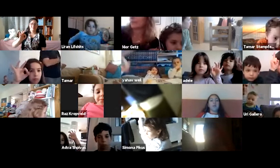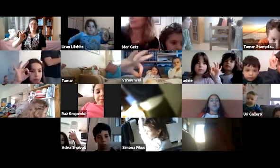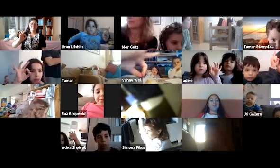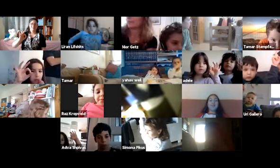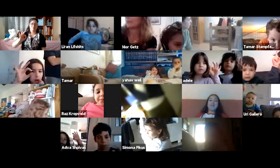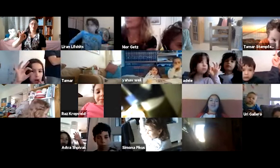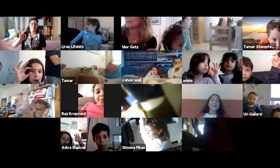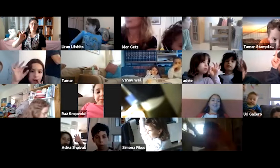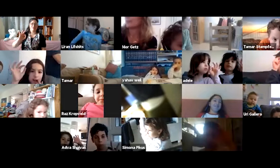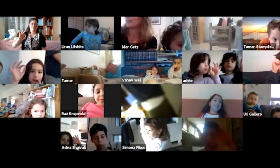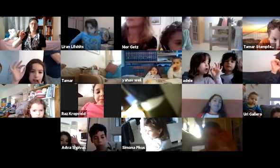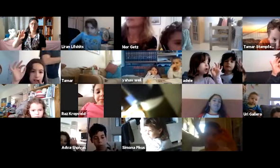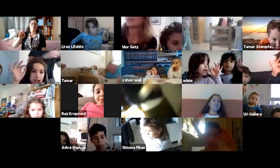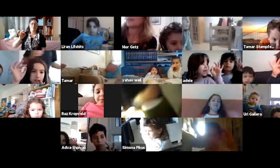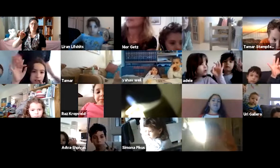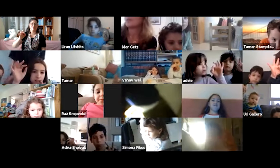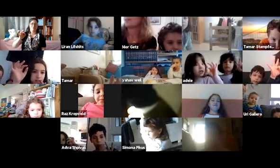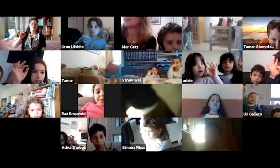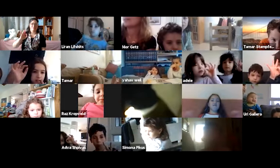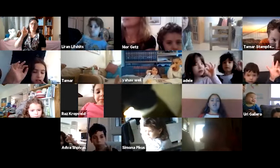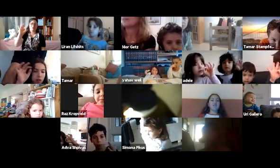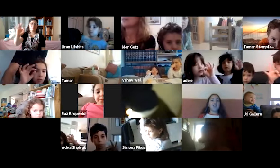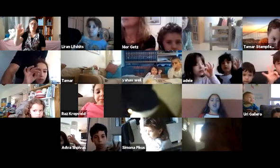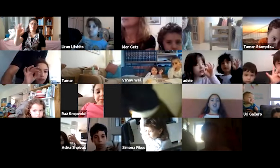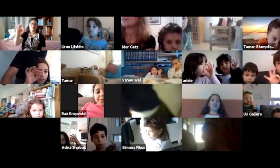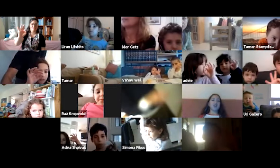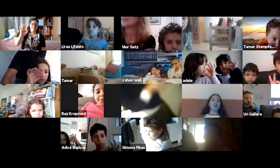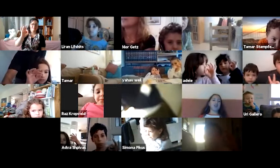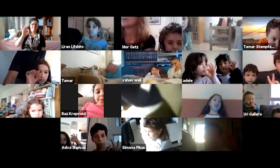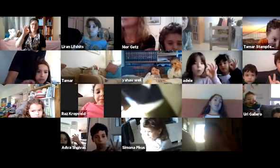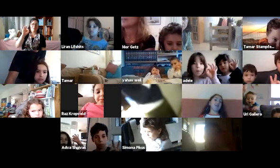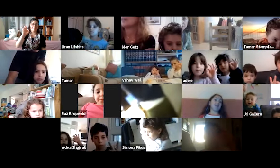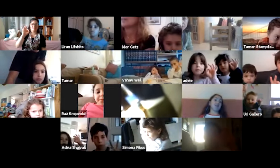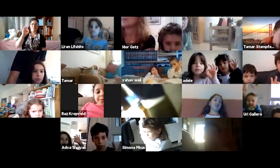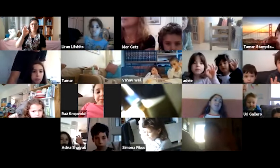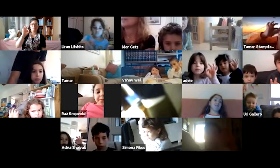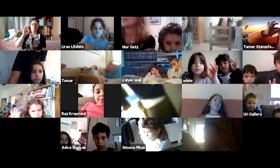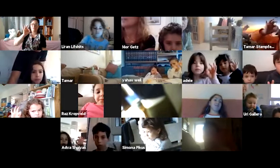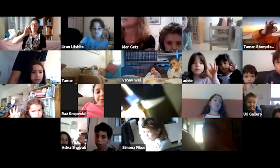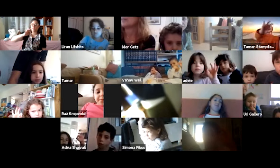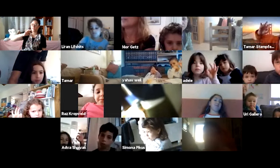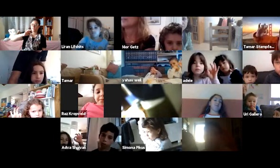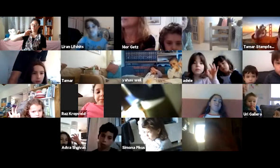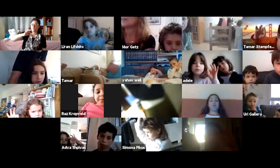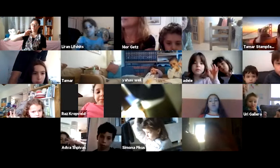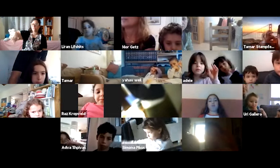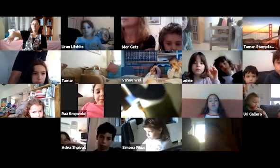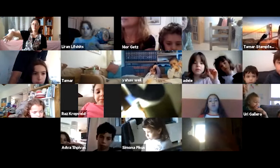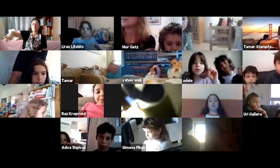אתם רואים את הצורה הזו? מצוין. כמו שאני אומרת, בסדר. לוקח את הצורה הזו, ואני משתמשת בה